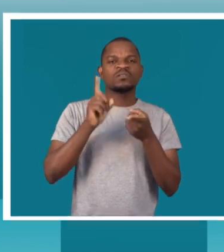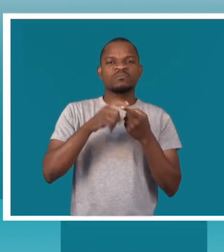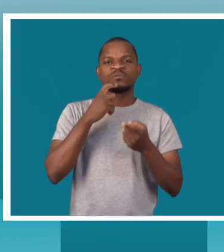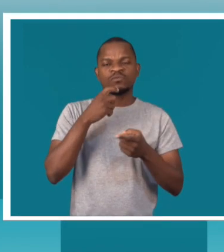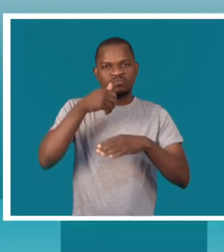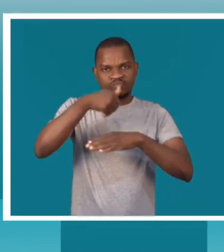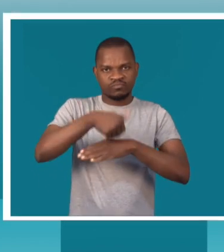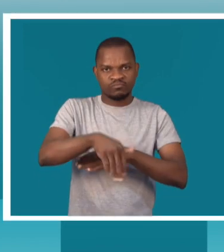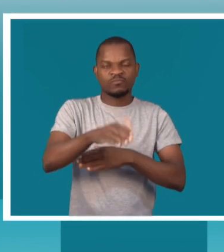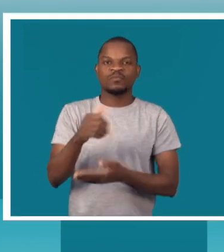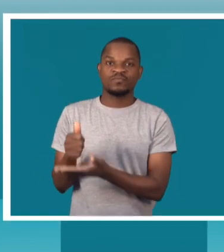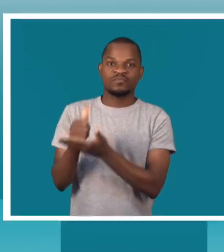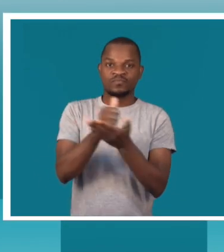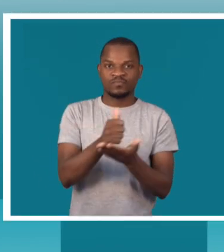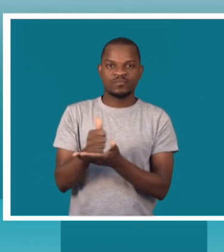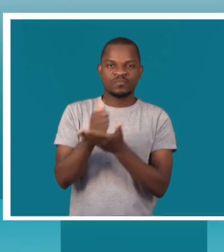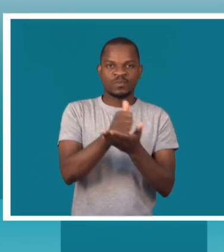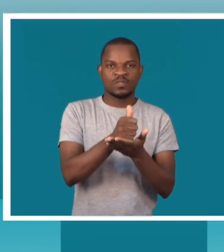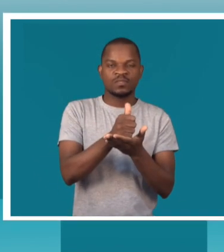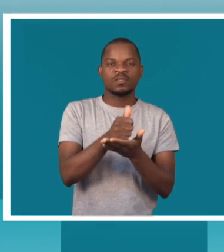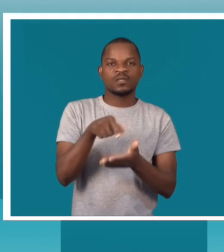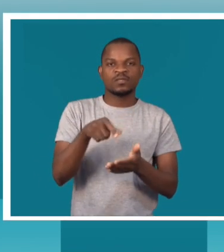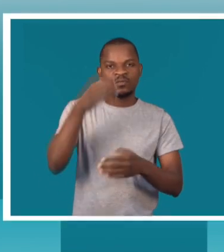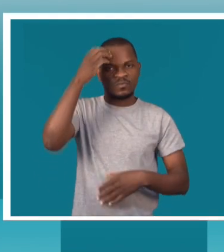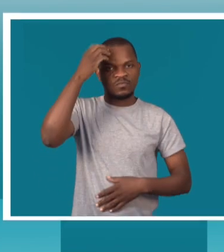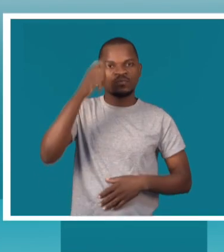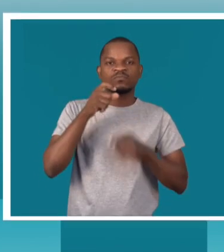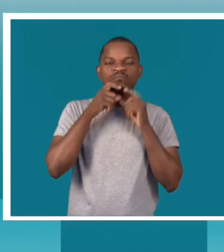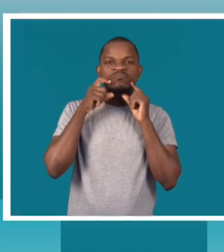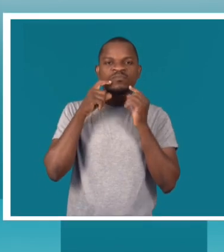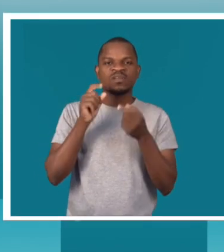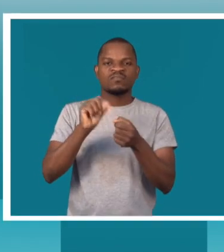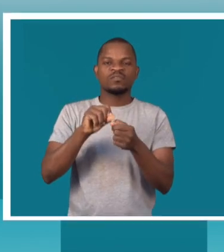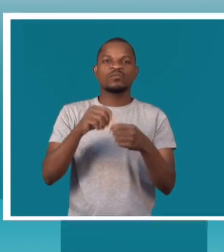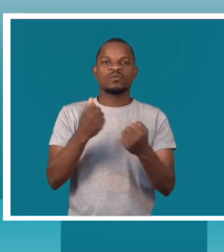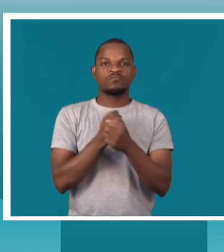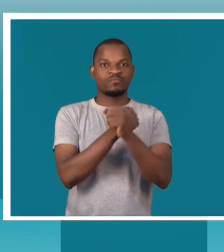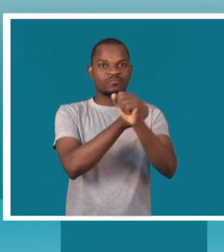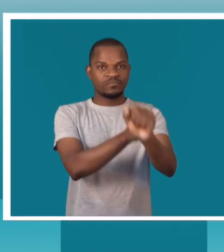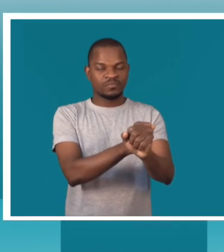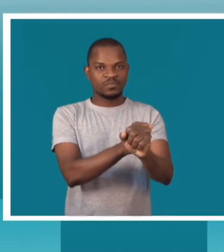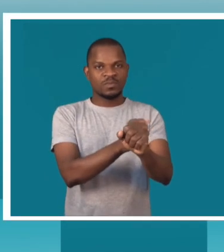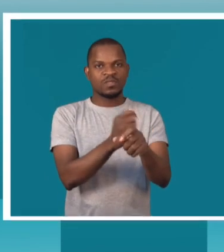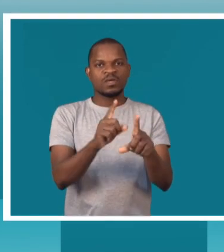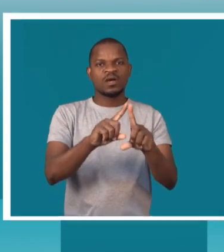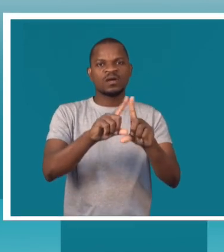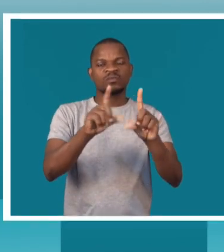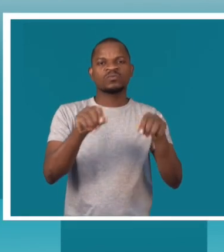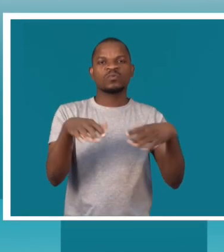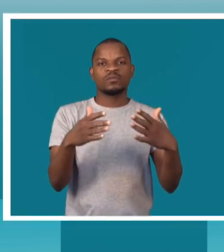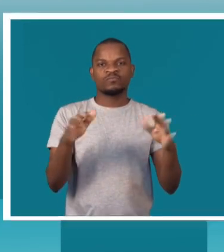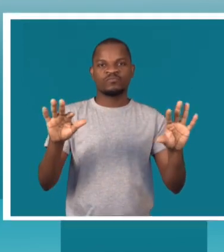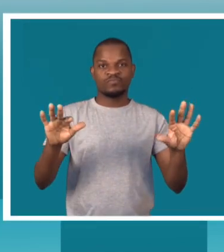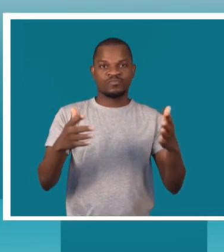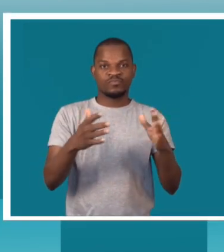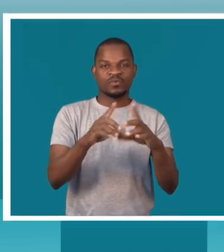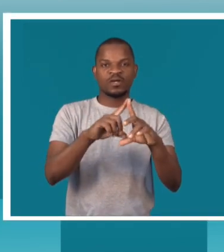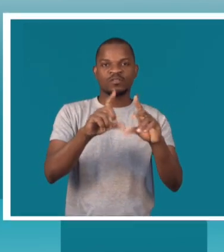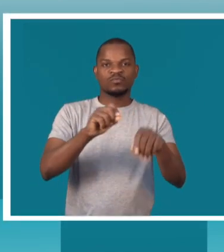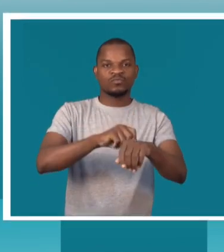compromisso de continuar a apoiar o governo moçambicano na prevenção, tratamento e nos esforços para a redução dos casos de